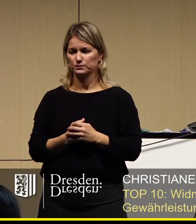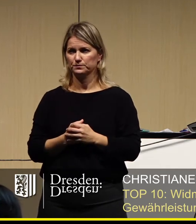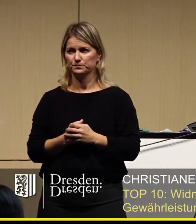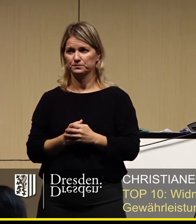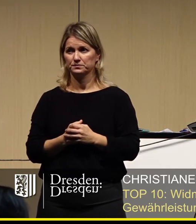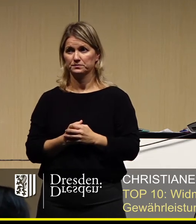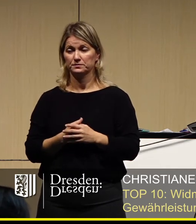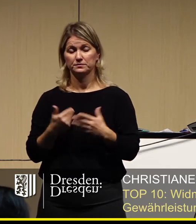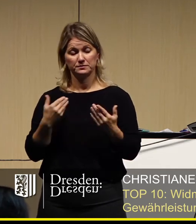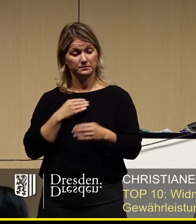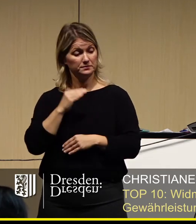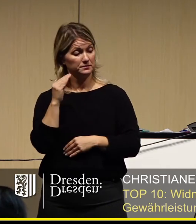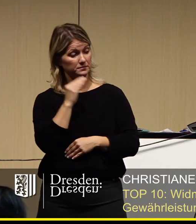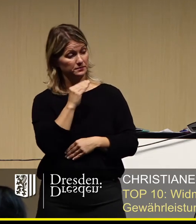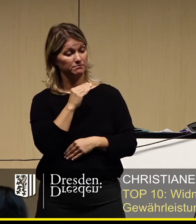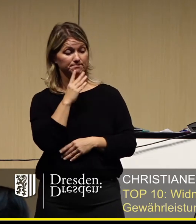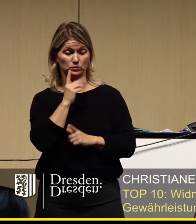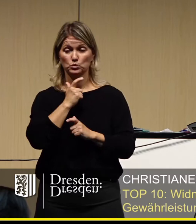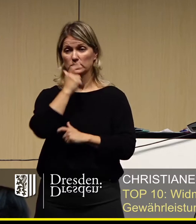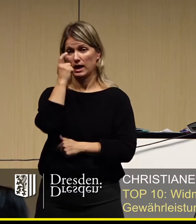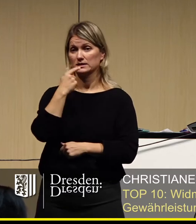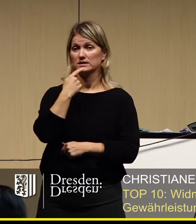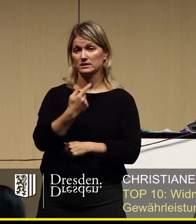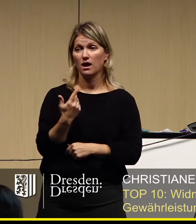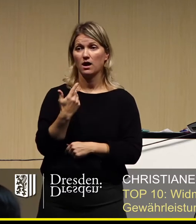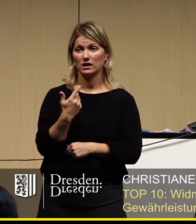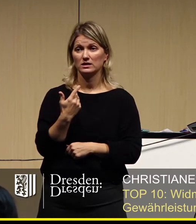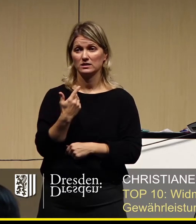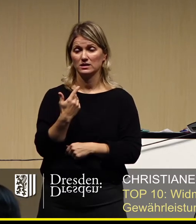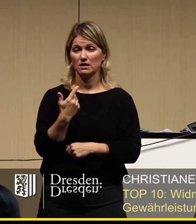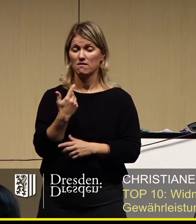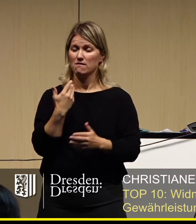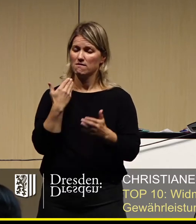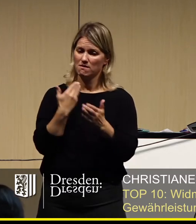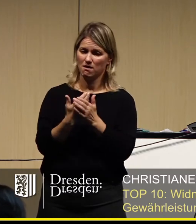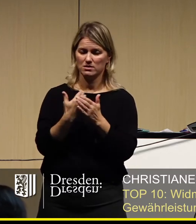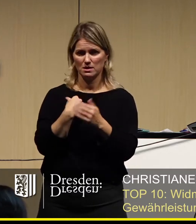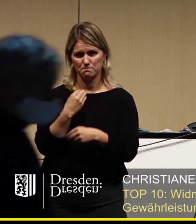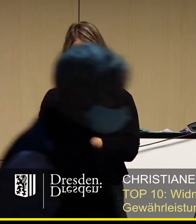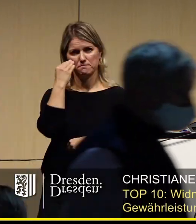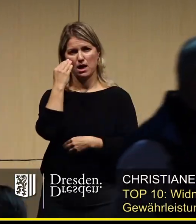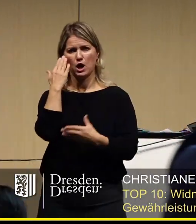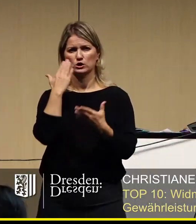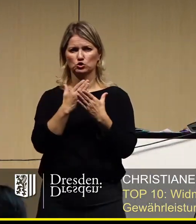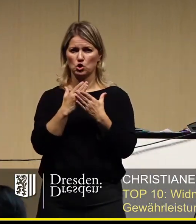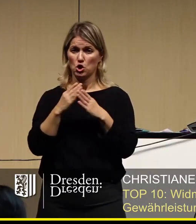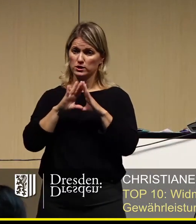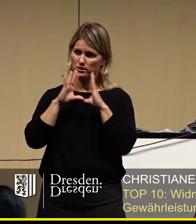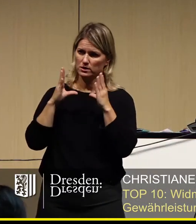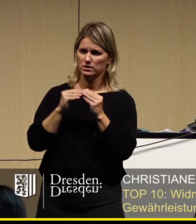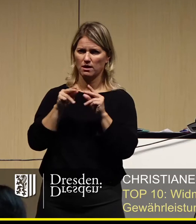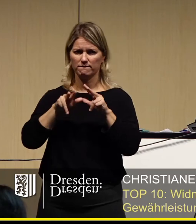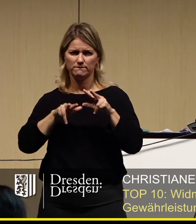Oberbürgermeister, ich meine das ganz ernst, hier wirklich merkt man, wie die gesamte Verwaltung mit den